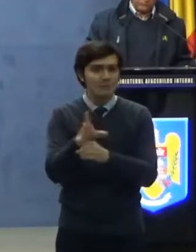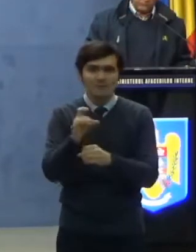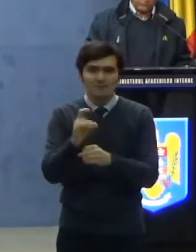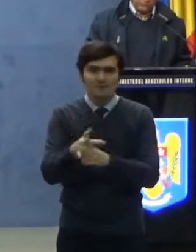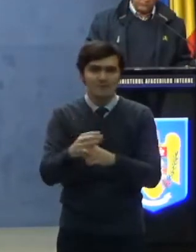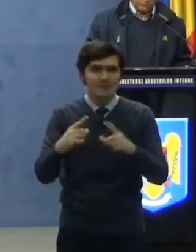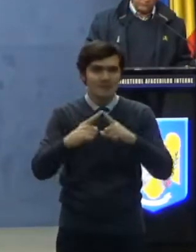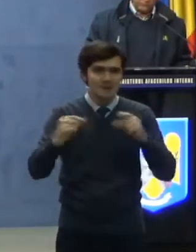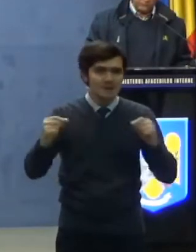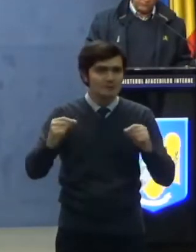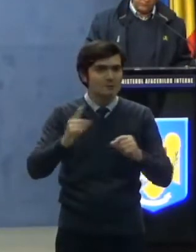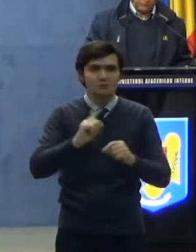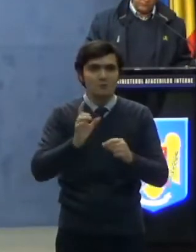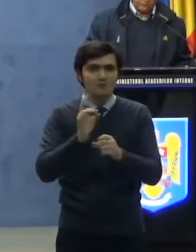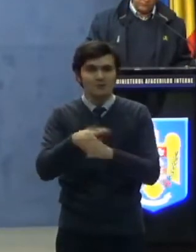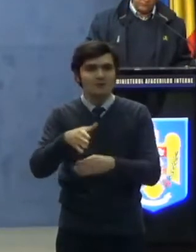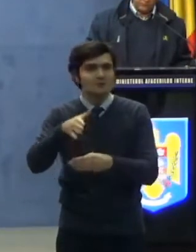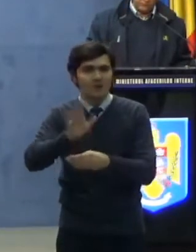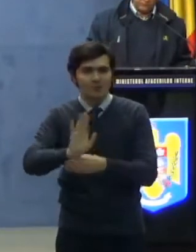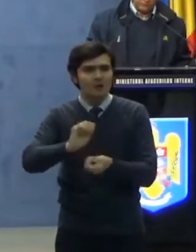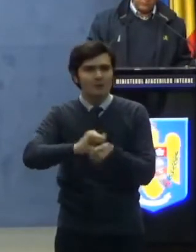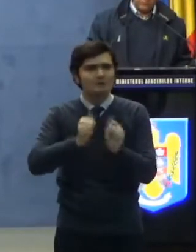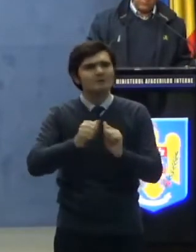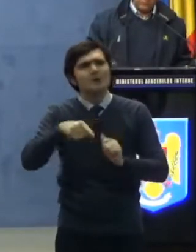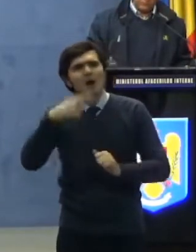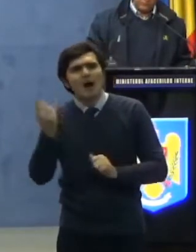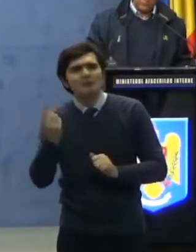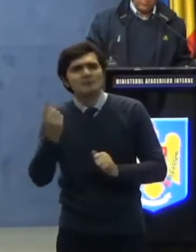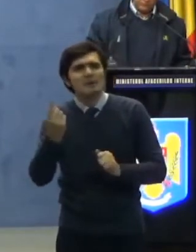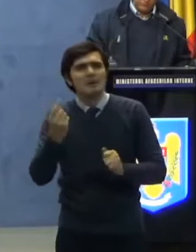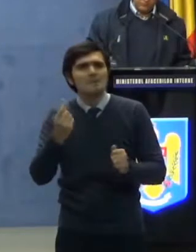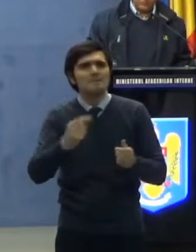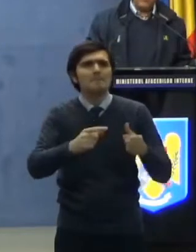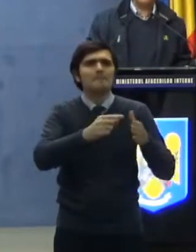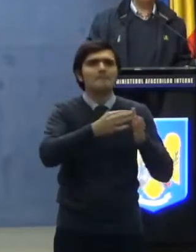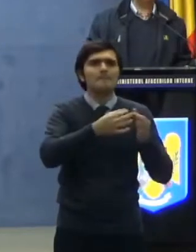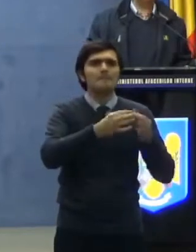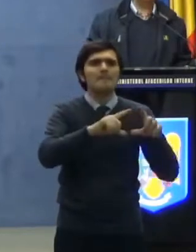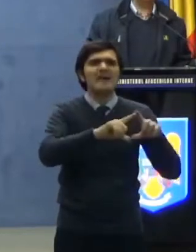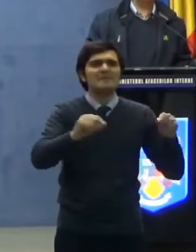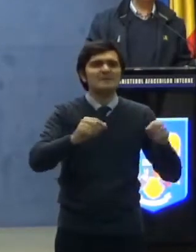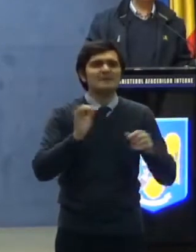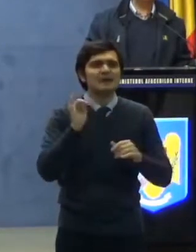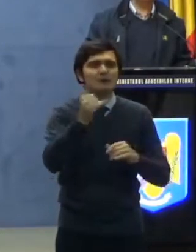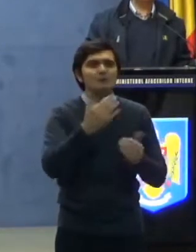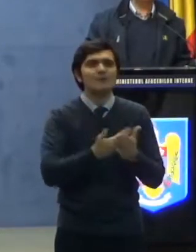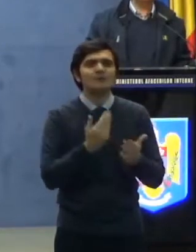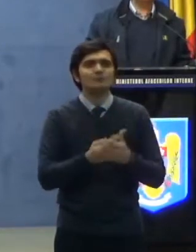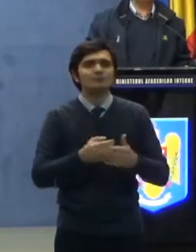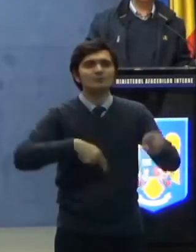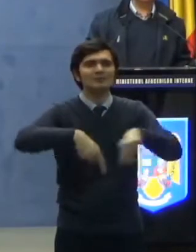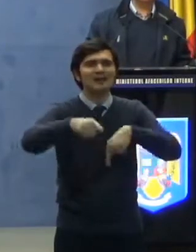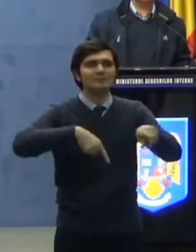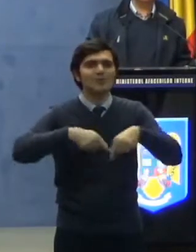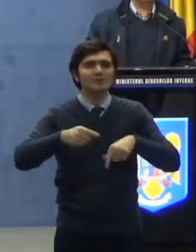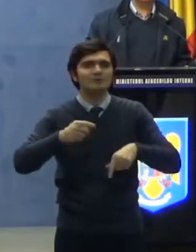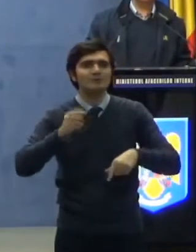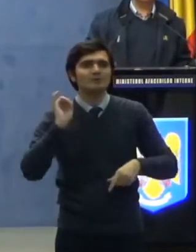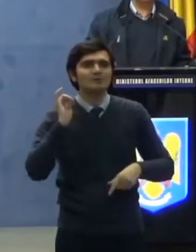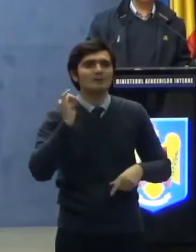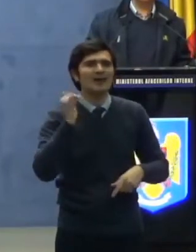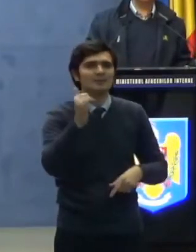sau abonamente ori alte titluri de călătorie pentru transportul călătorilor în zona